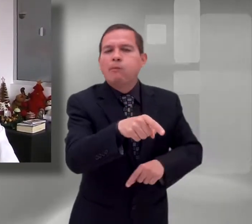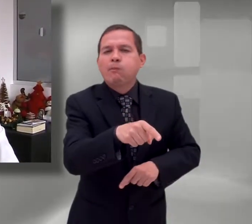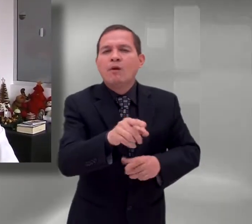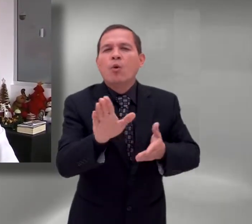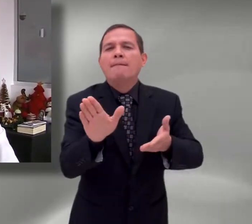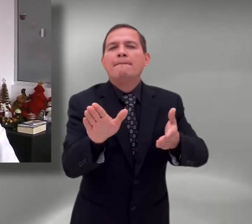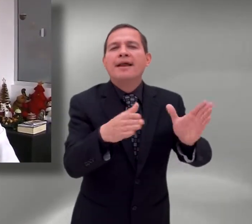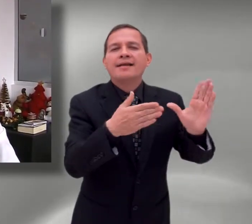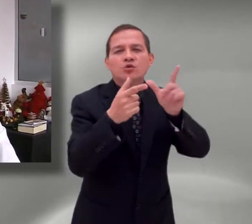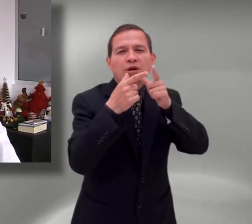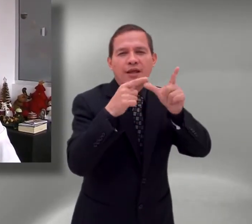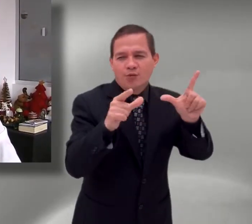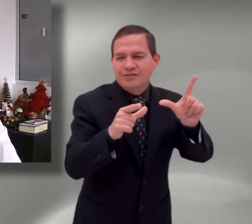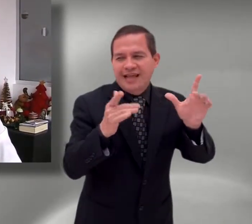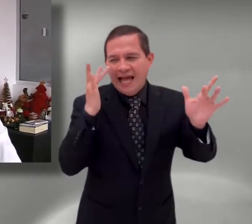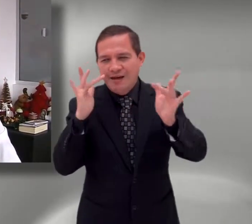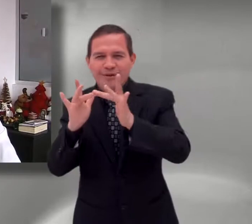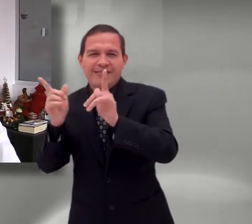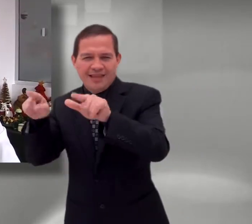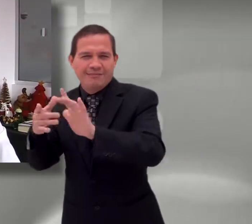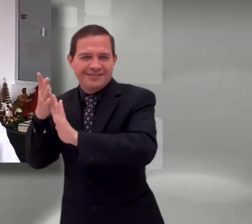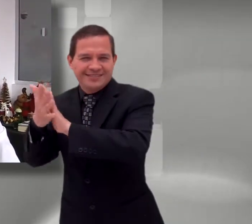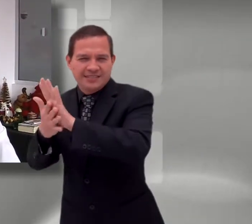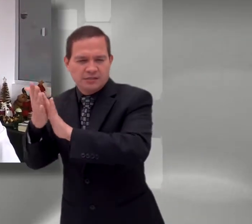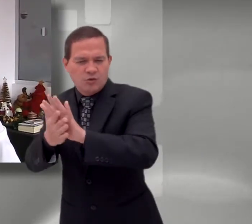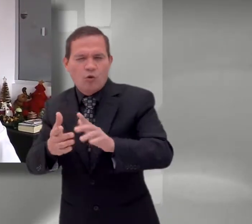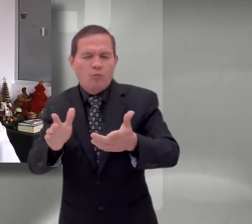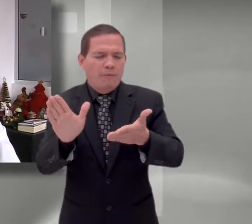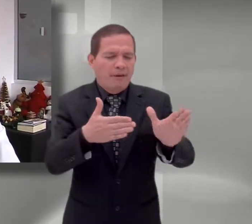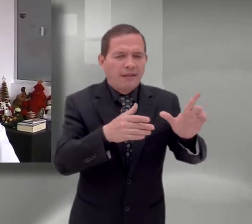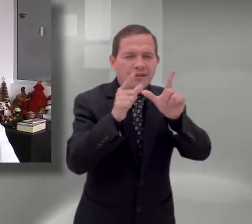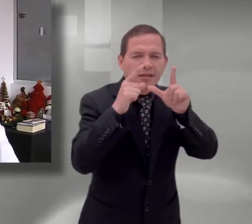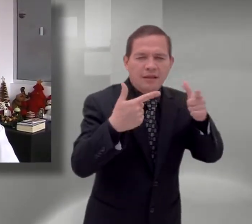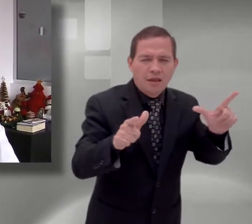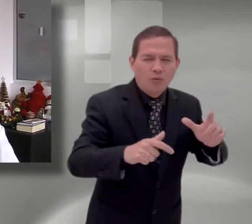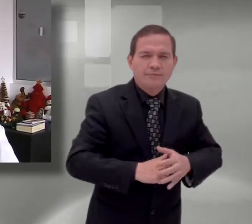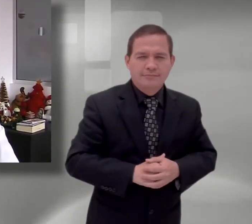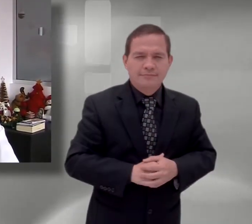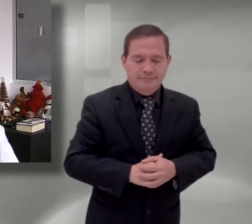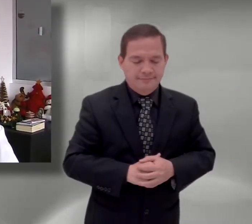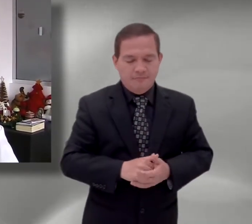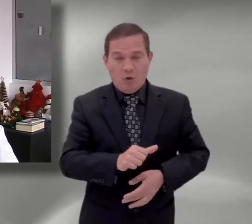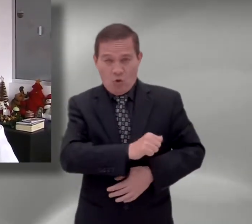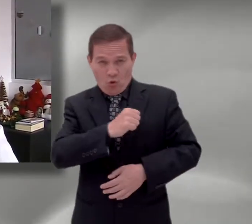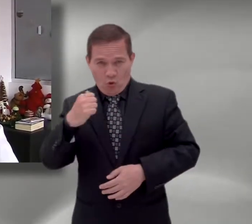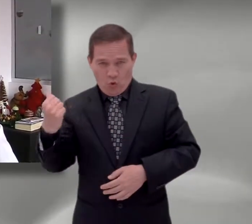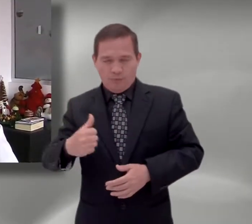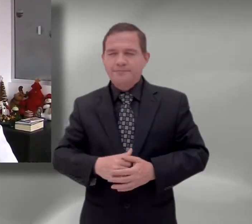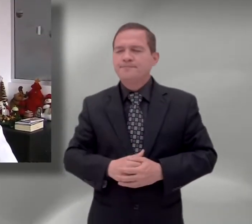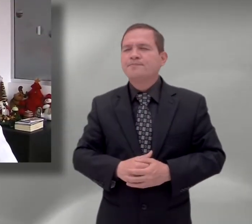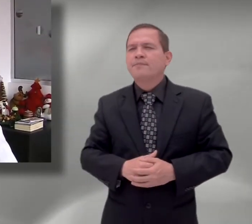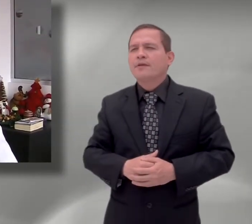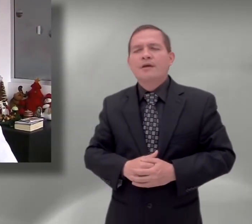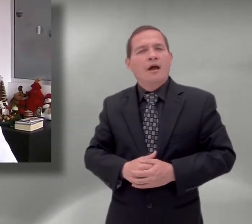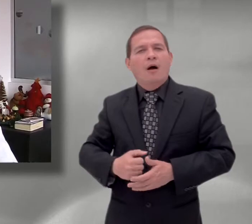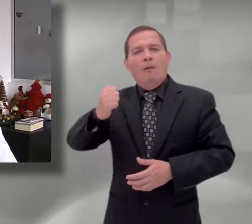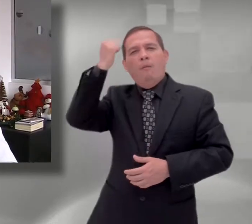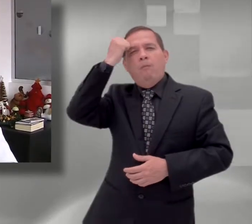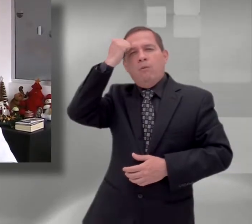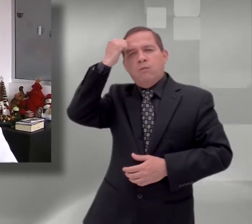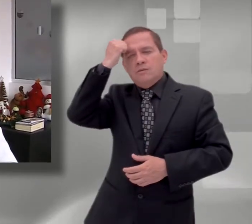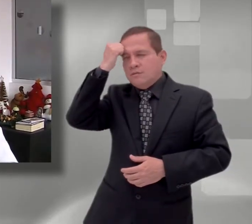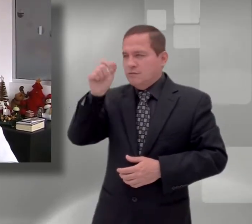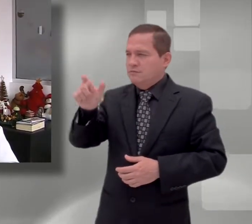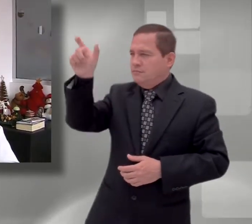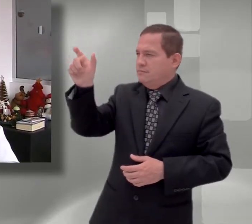Otro de los objetivos está en facilitar a los docentes y tutores recursos de actualización de acuerdo con las demandas comunicativas y discursivas